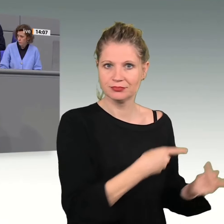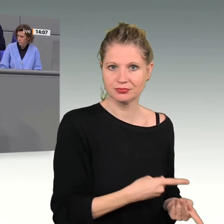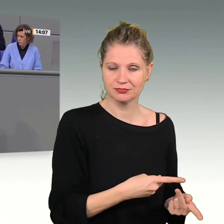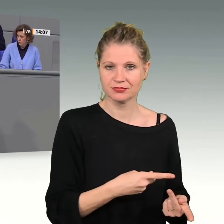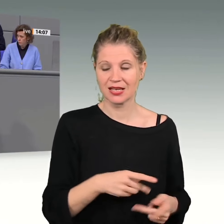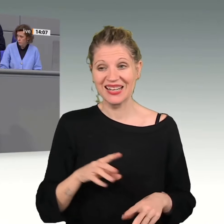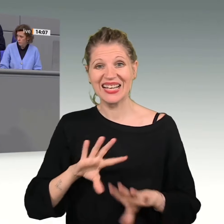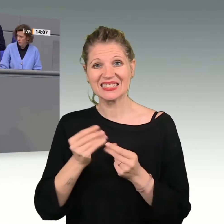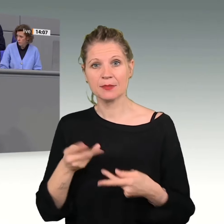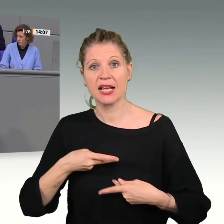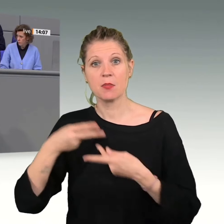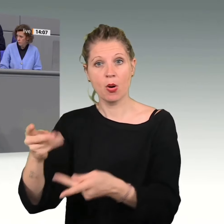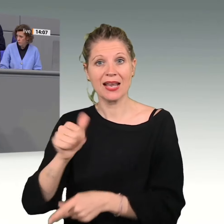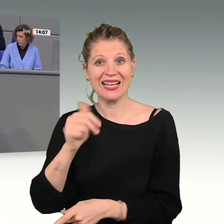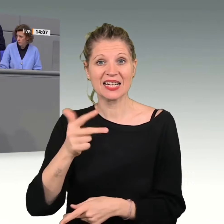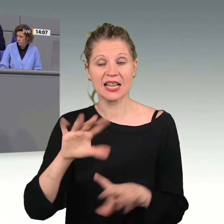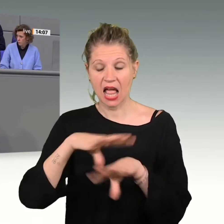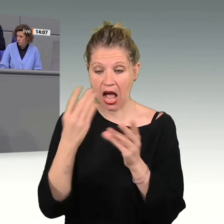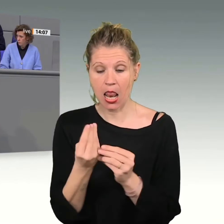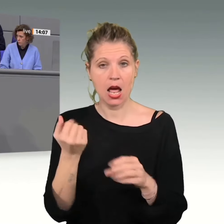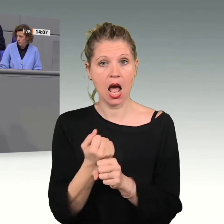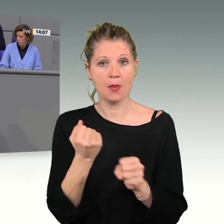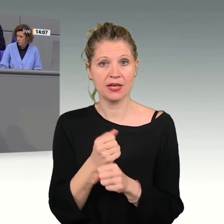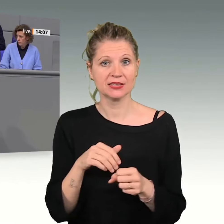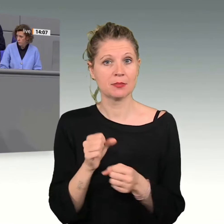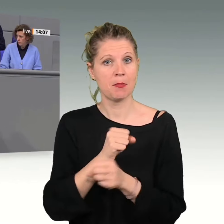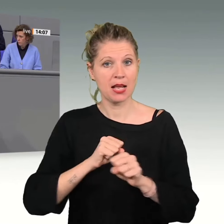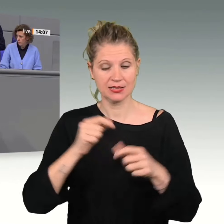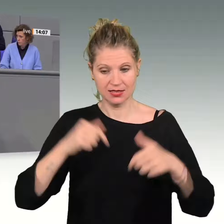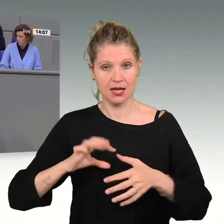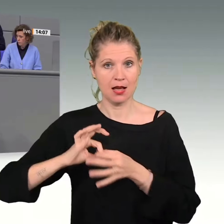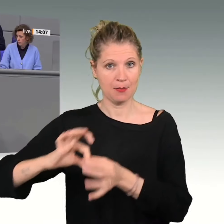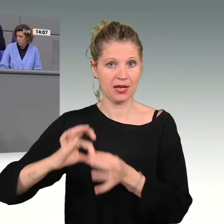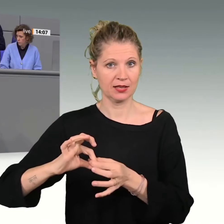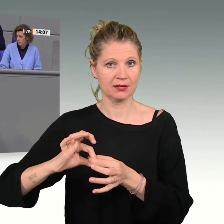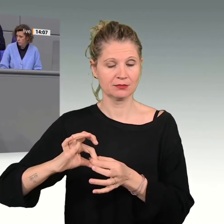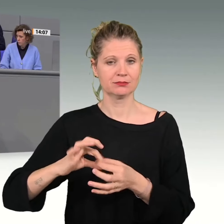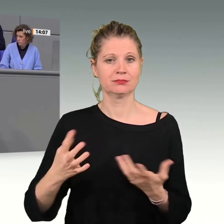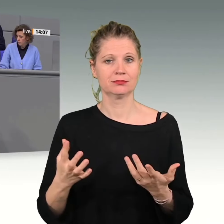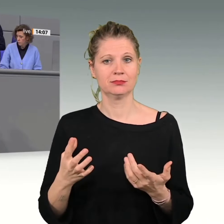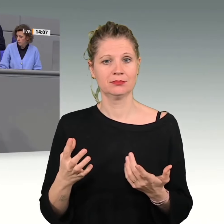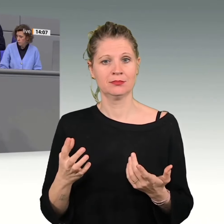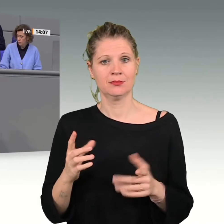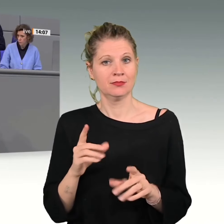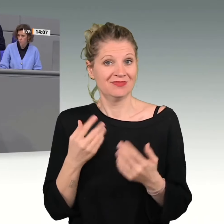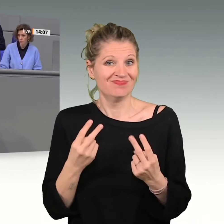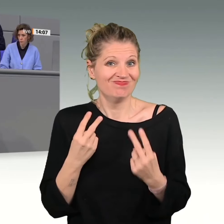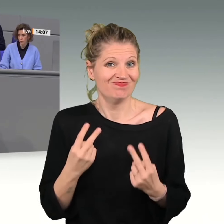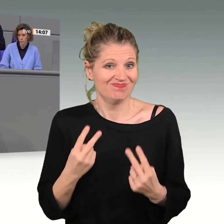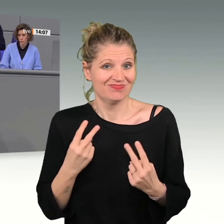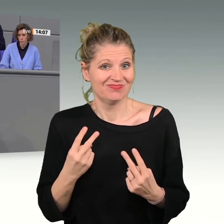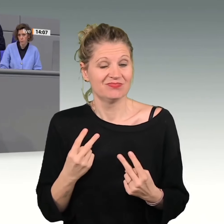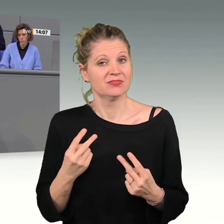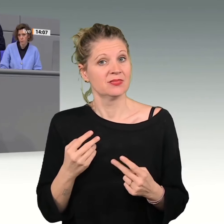ein Drittel aller Arbeitsplätze in unserem Land direkt oder indirekt ab. Eine überragende Bedeutung hat dabei